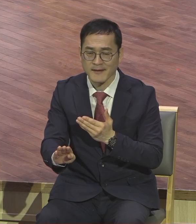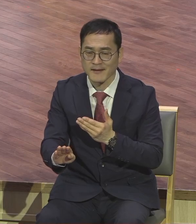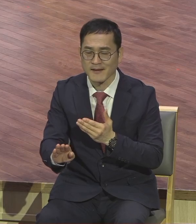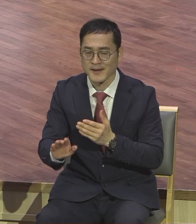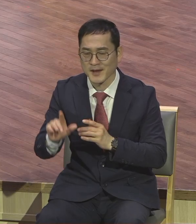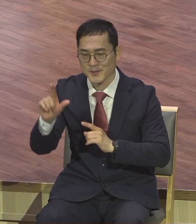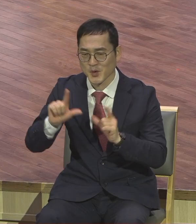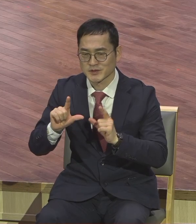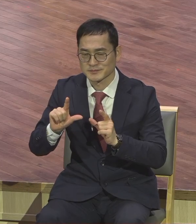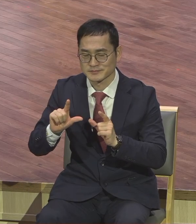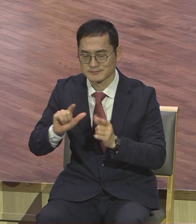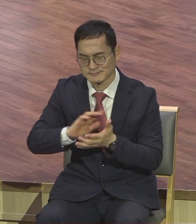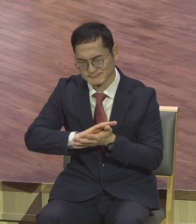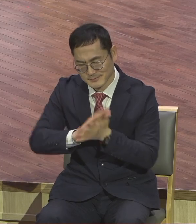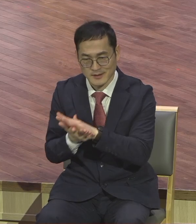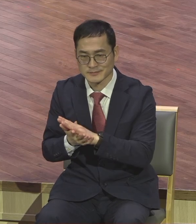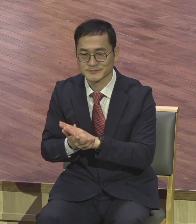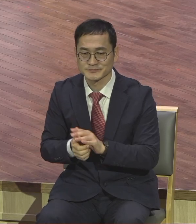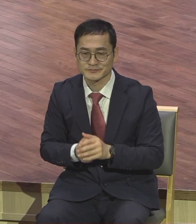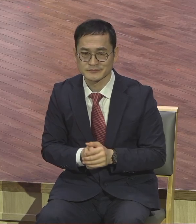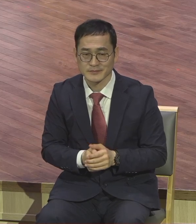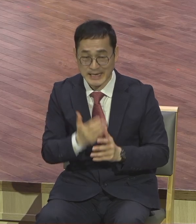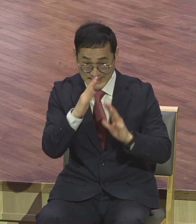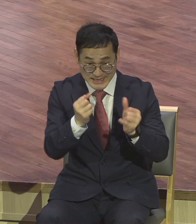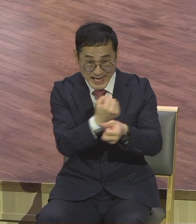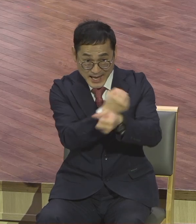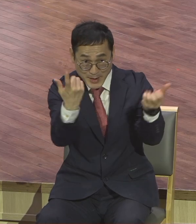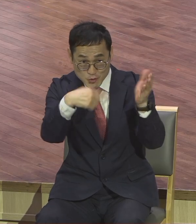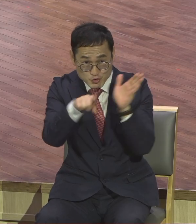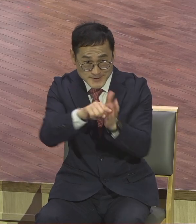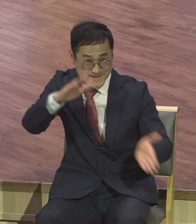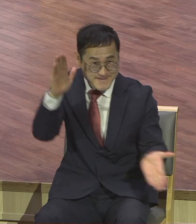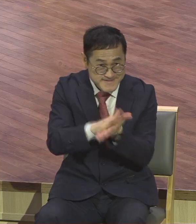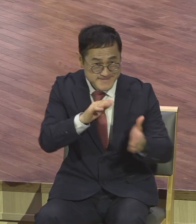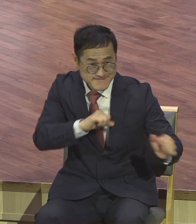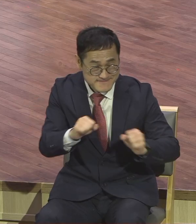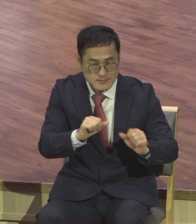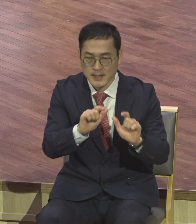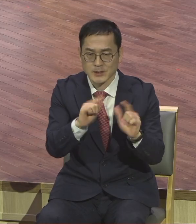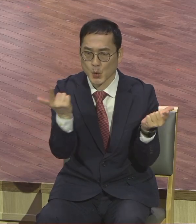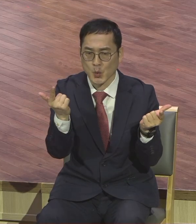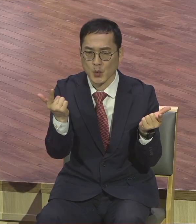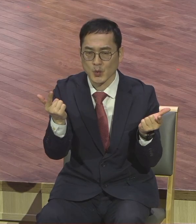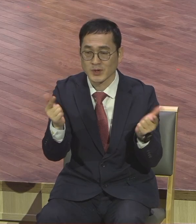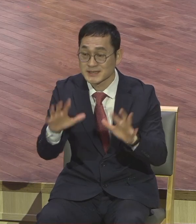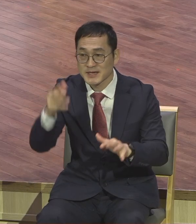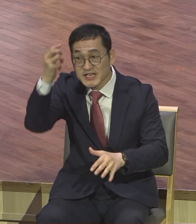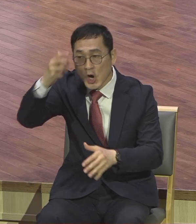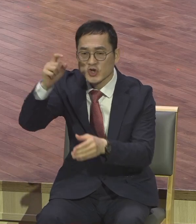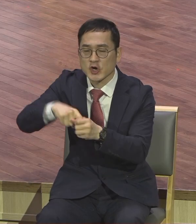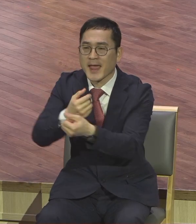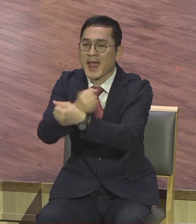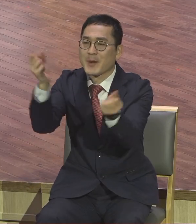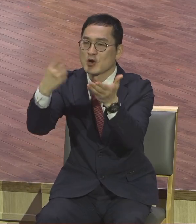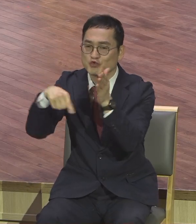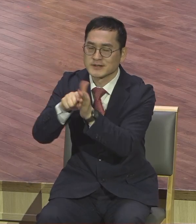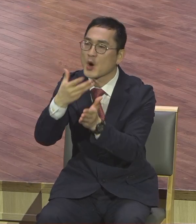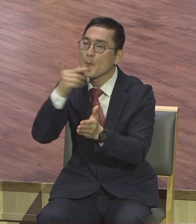열정은요 이스라엘의 해방을 위한 서론적 열정이 아니라 이제는 영적 해방을 위한 복음적 열정으로